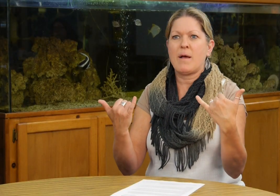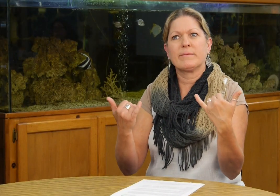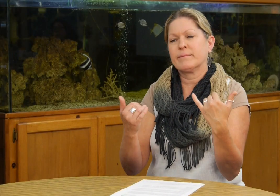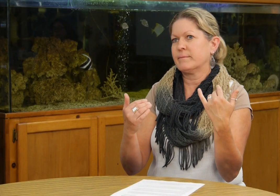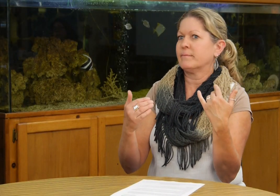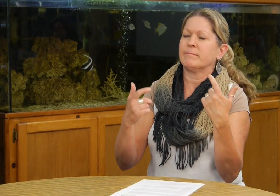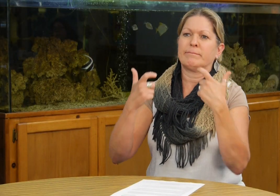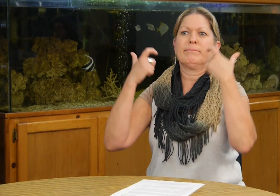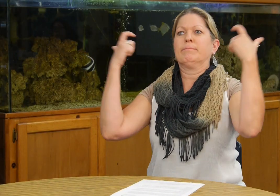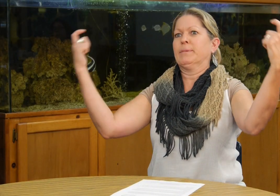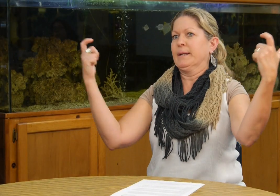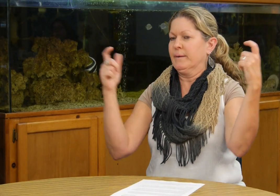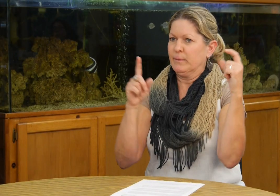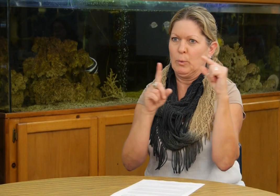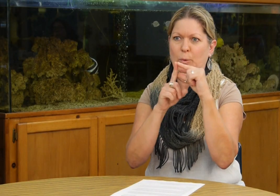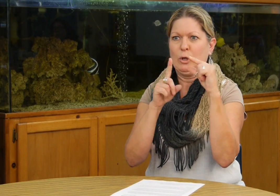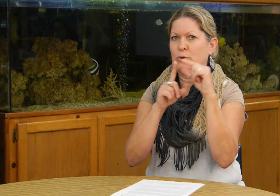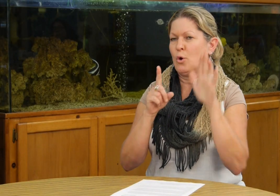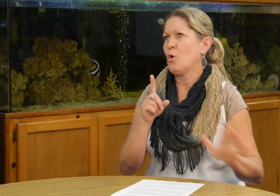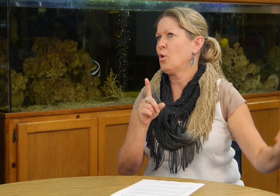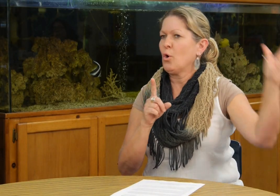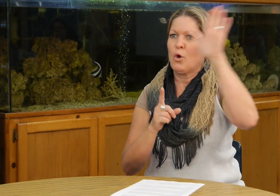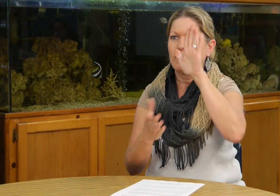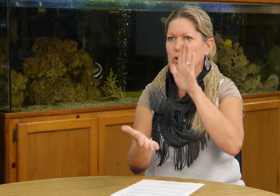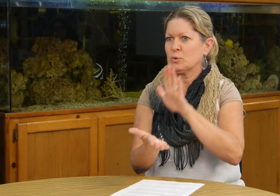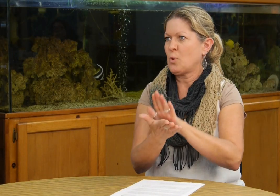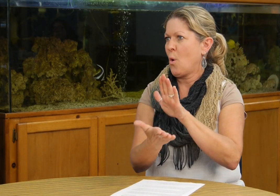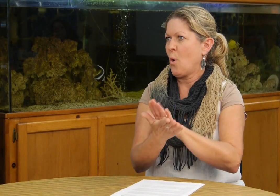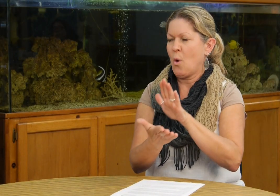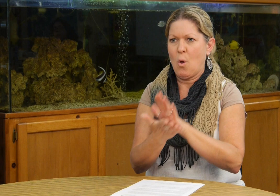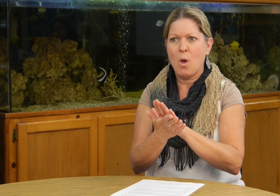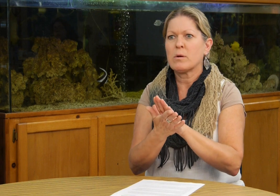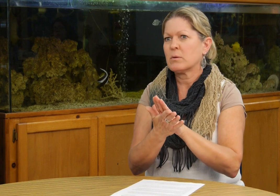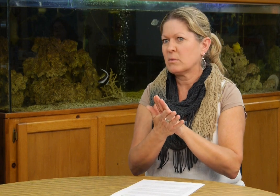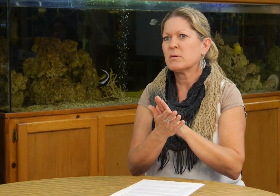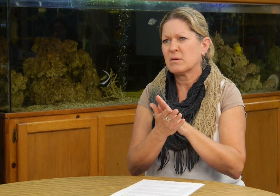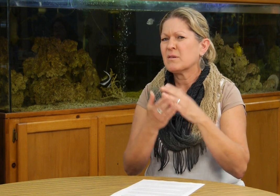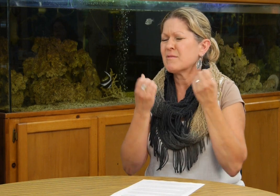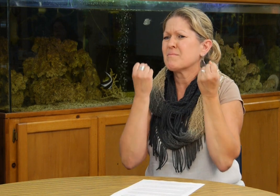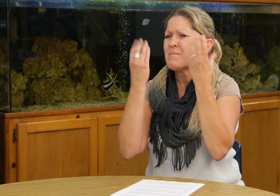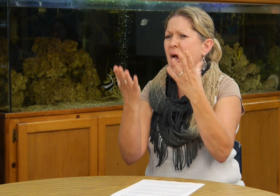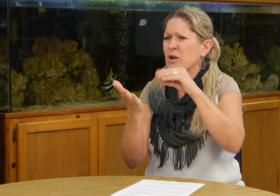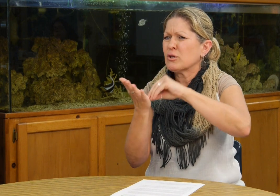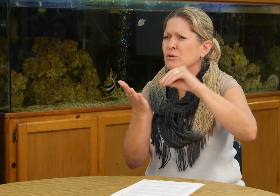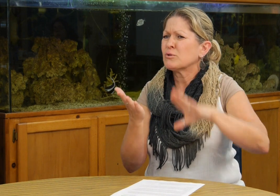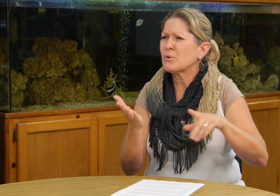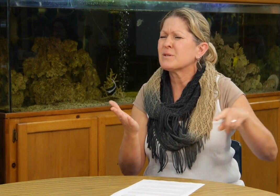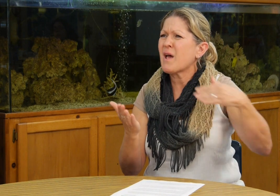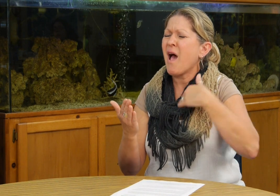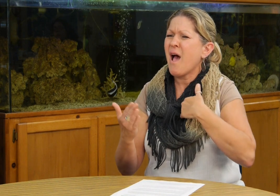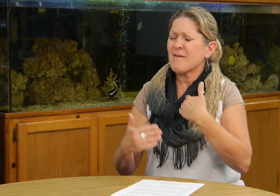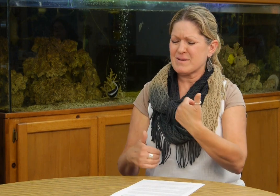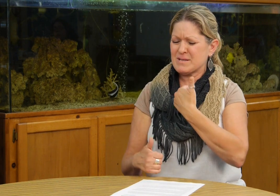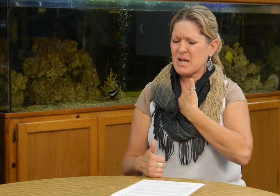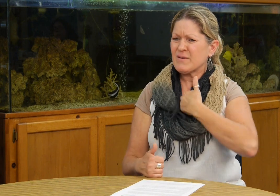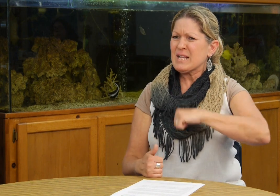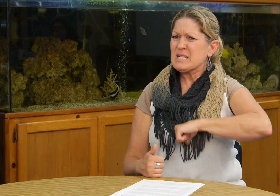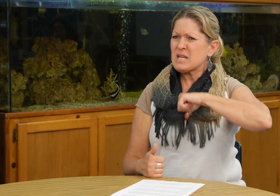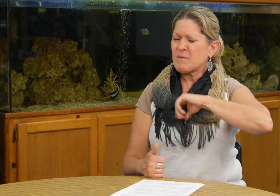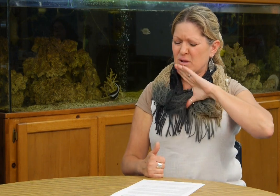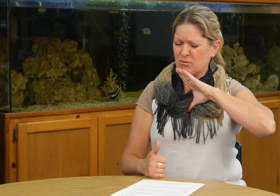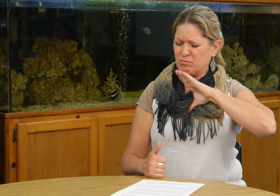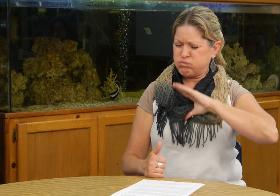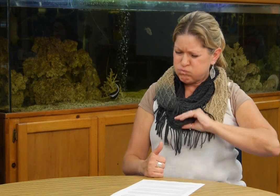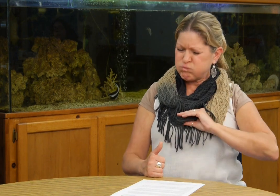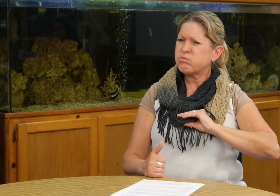sabe que el término inglés bullying es una palabra un término que se utiliza en muchos que